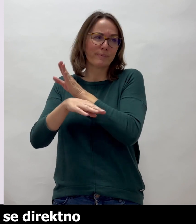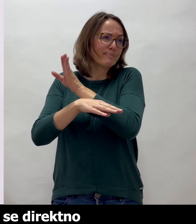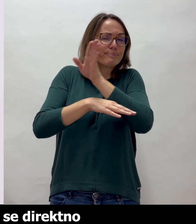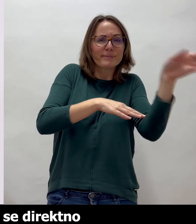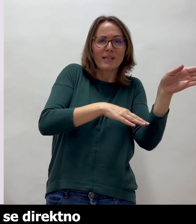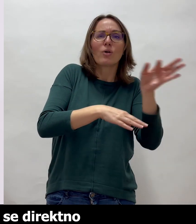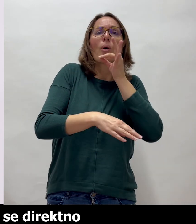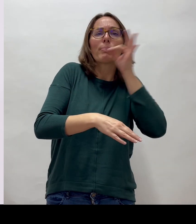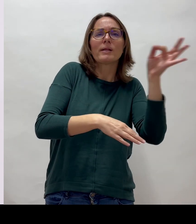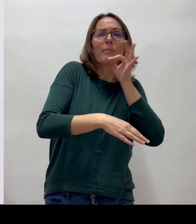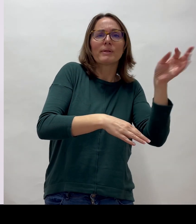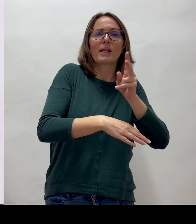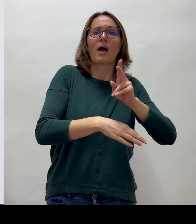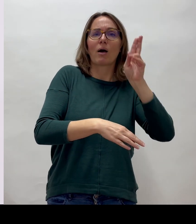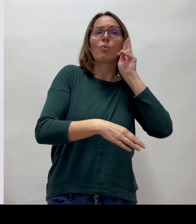obraća pacijentici.